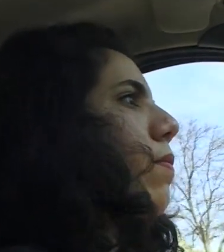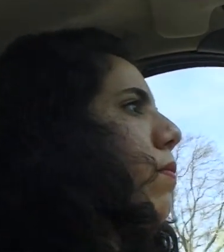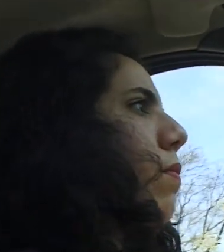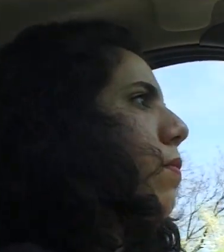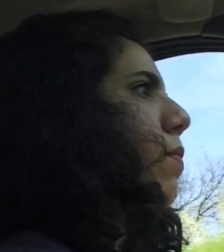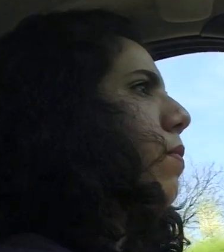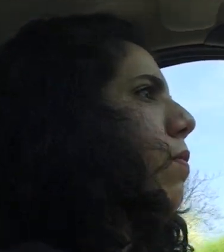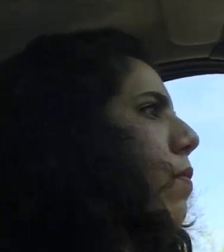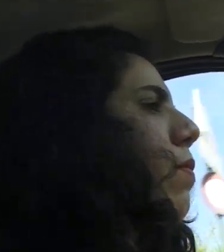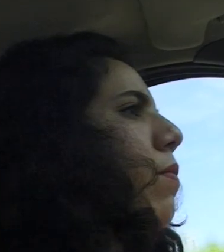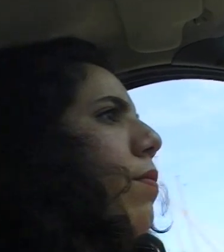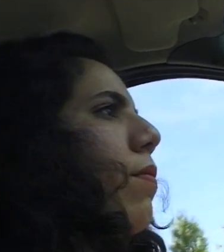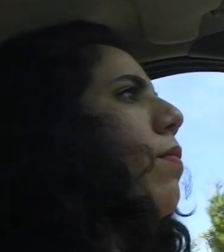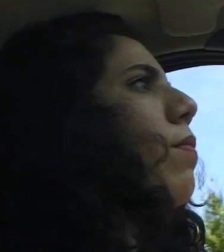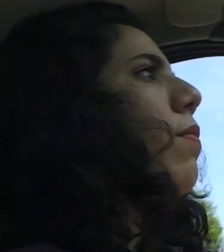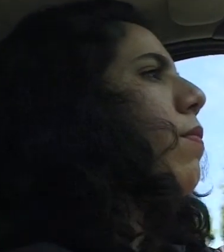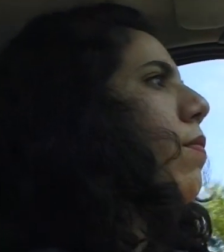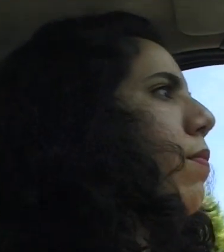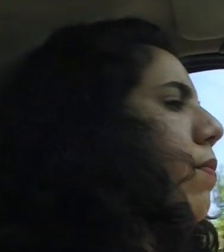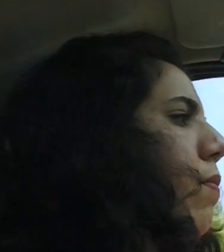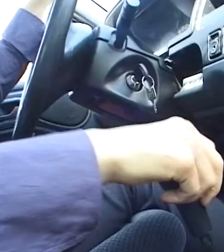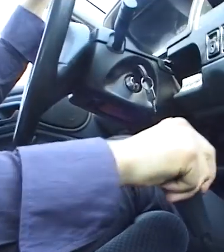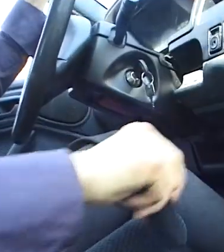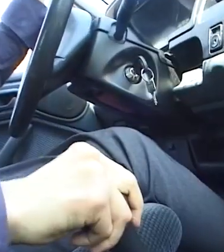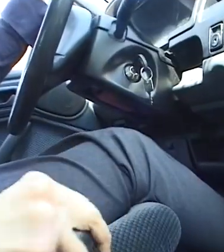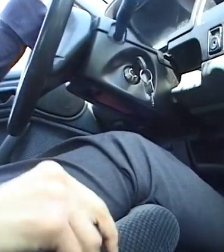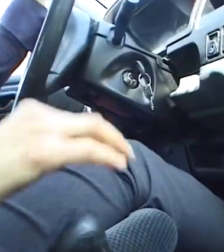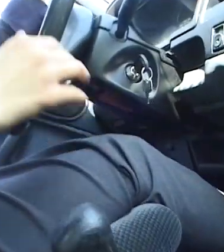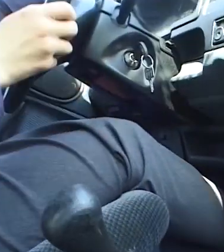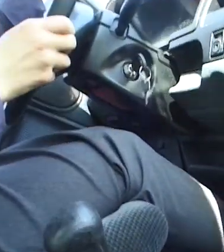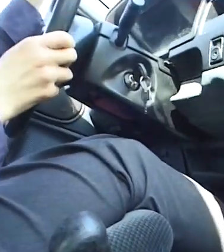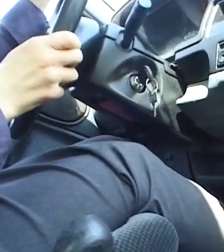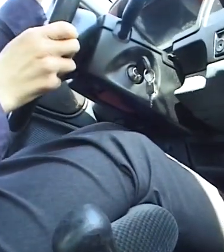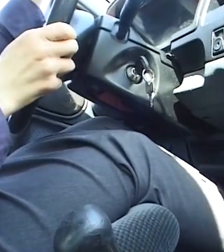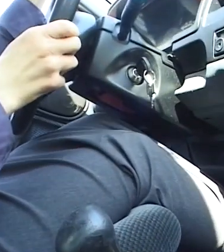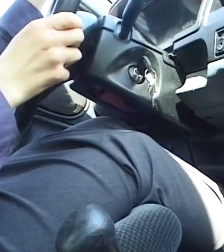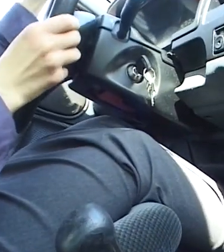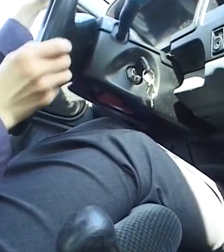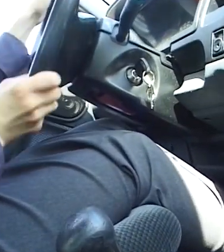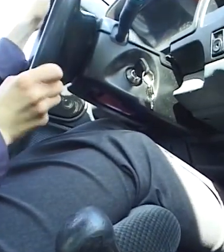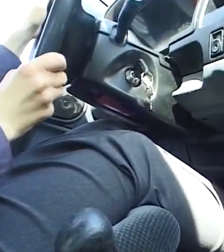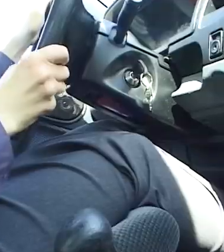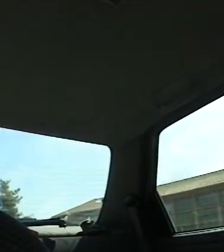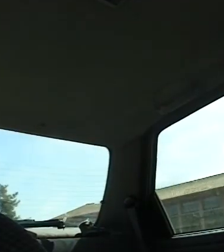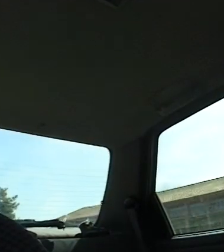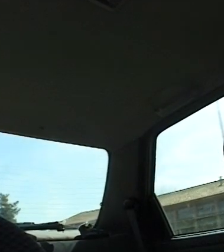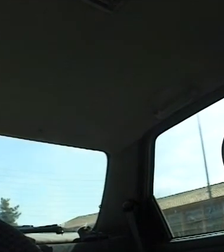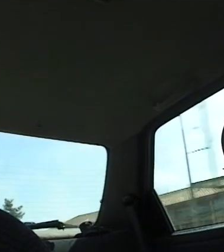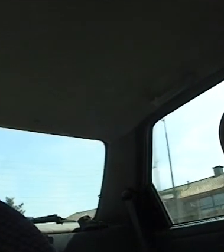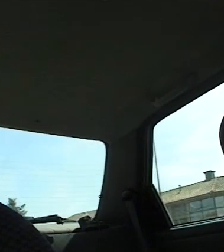peux